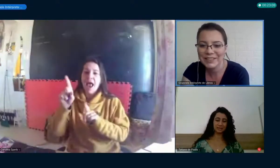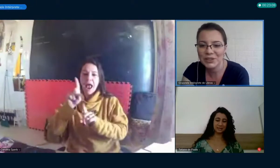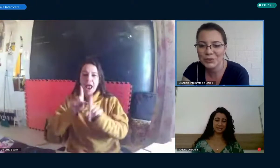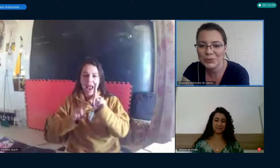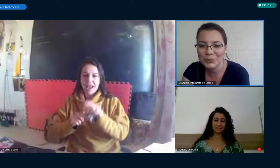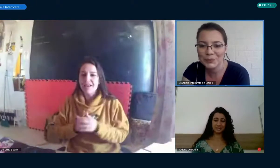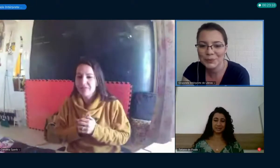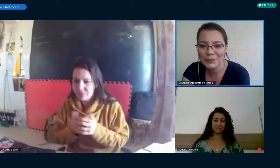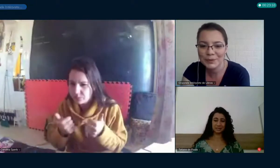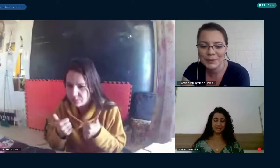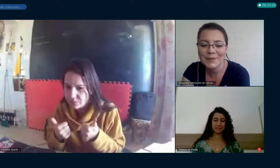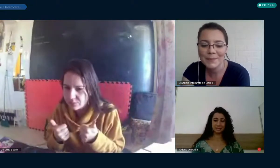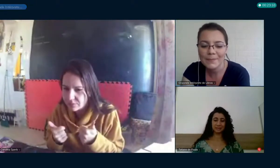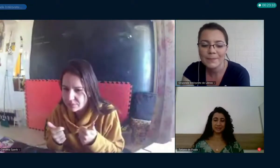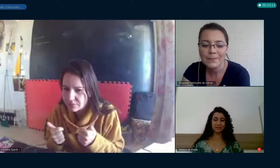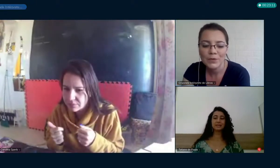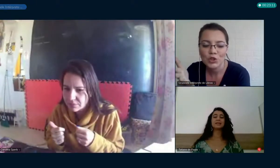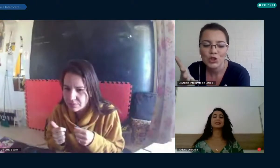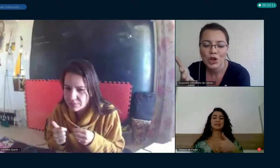Isso.